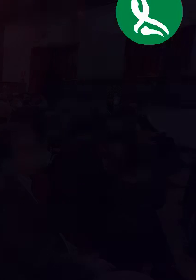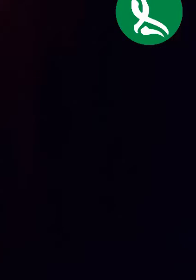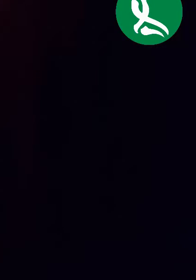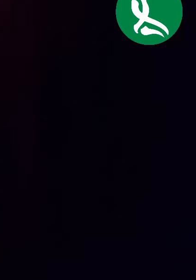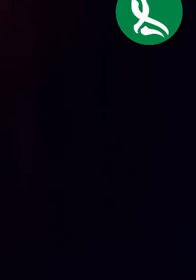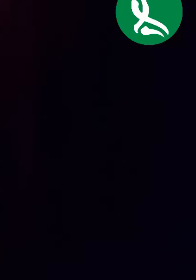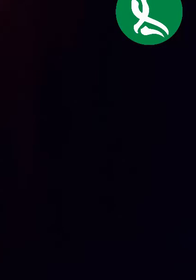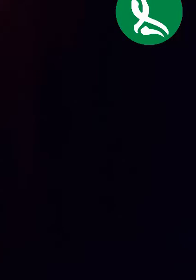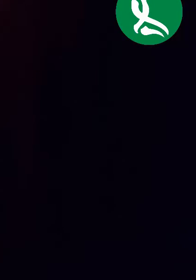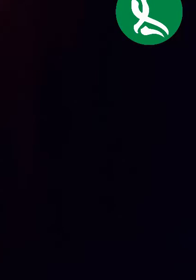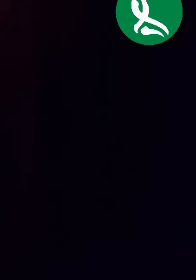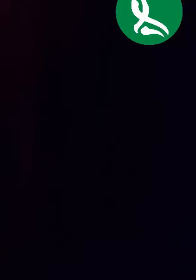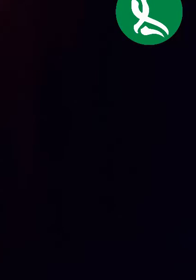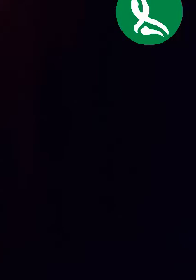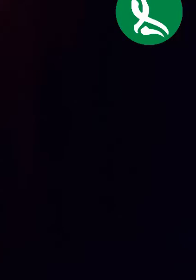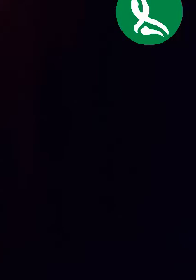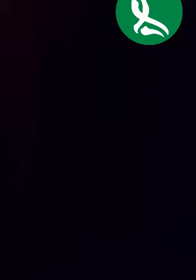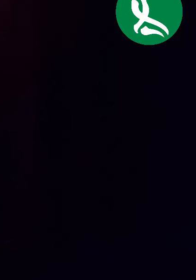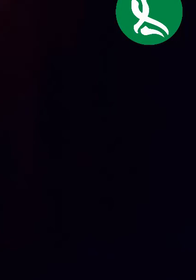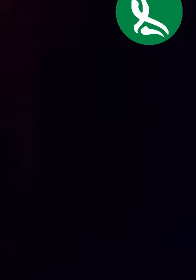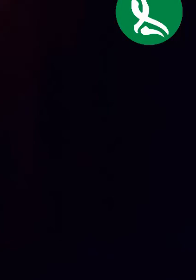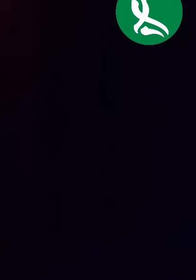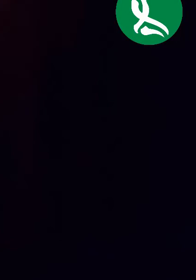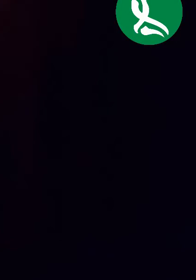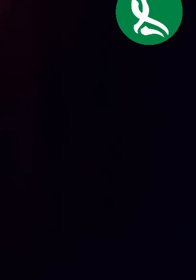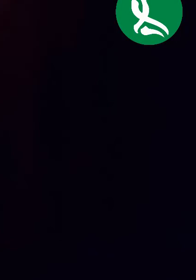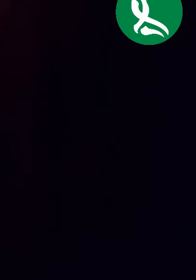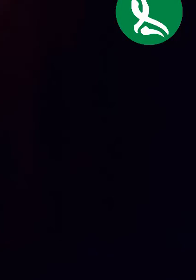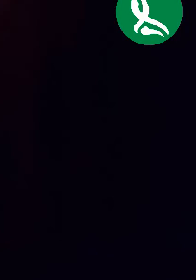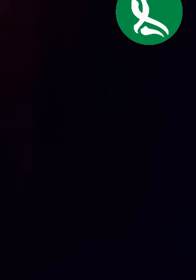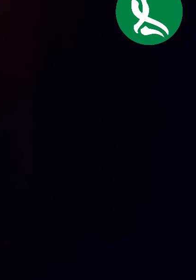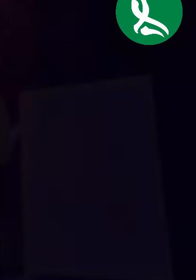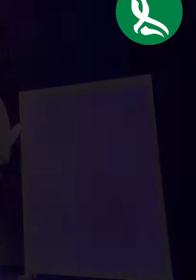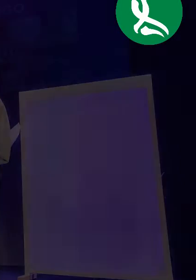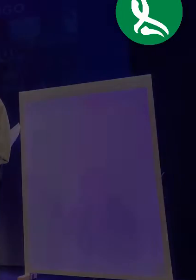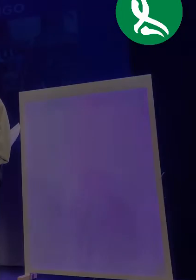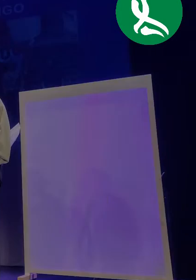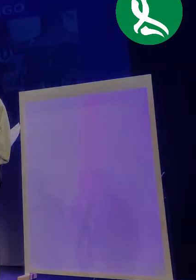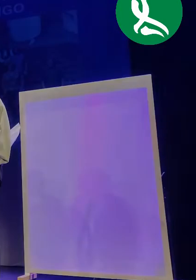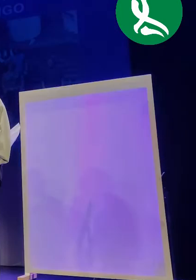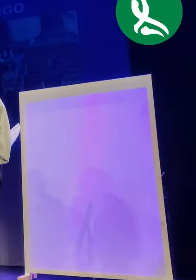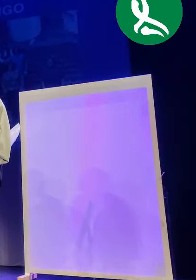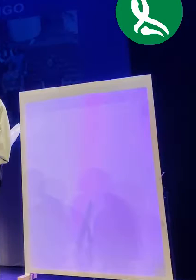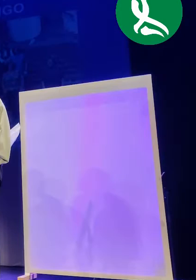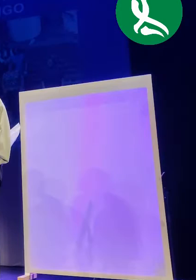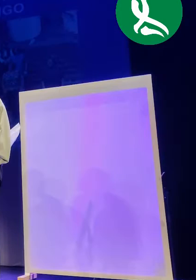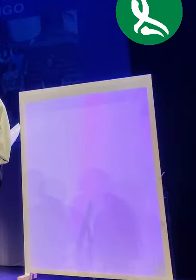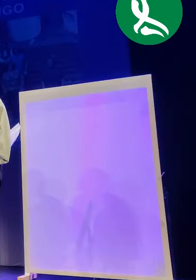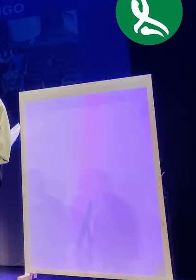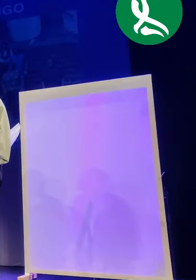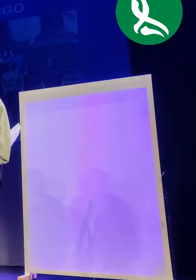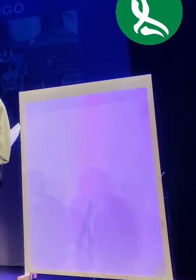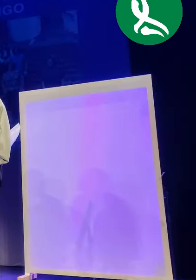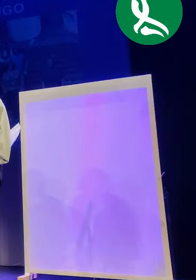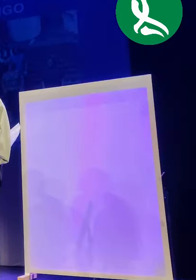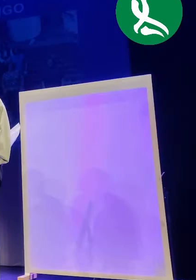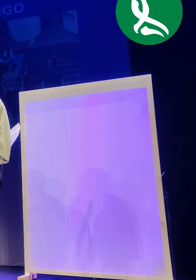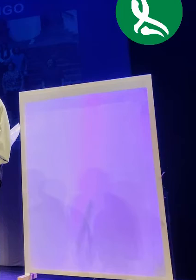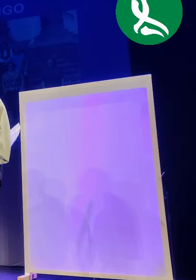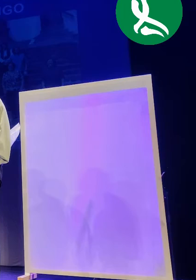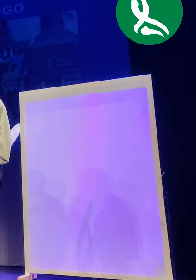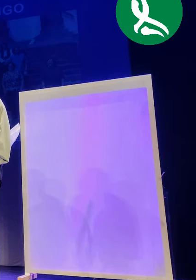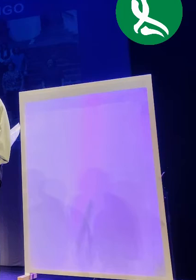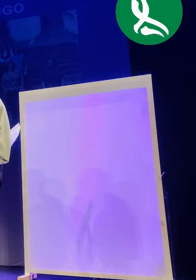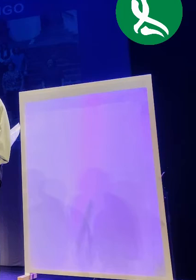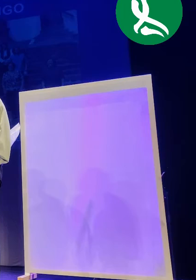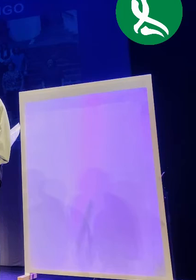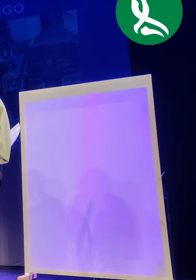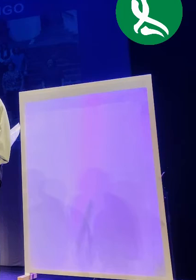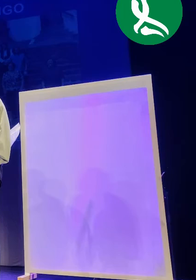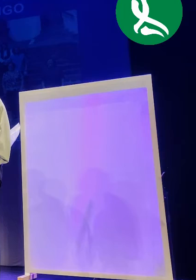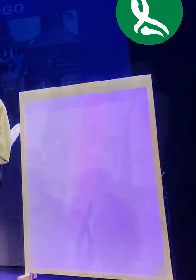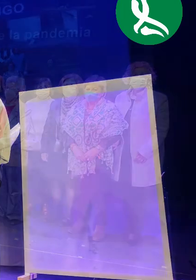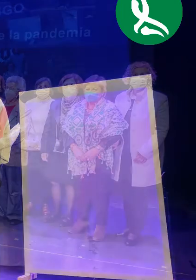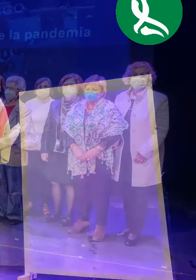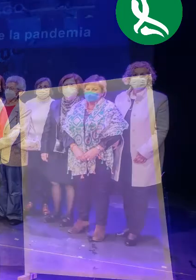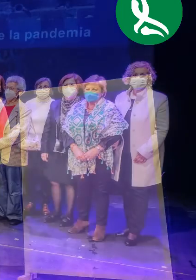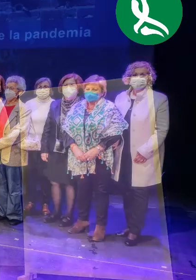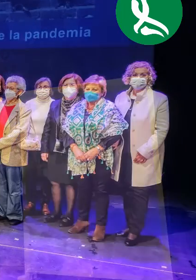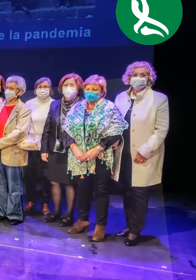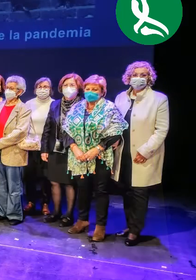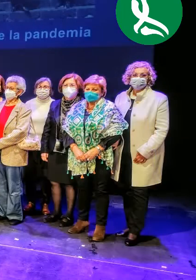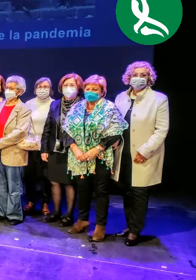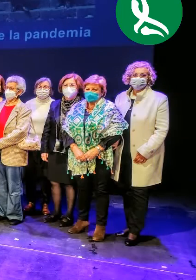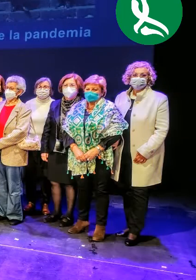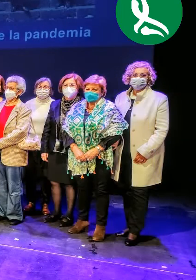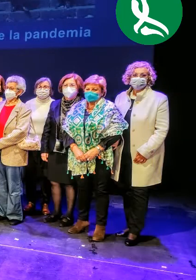Termino leyendo un pequeño fragmento de un texto de Gloria Fuerte titulado Despertar Locaciones que precisamente una voluntaria